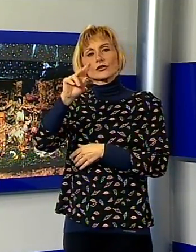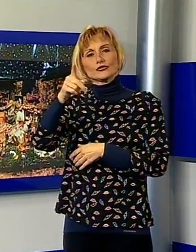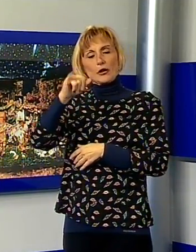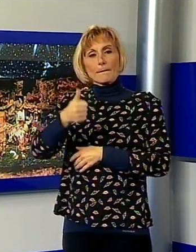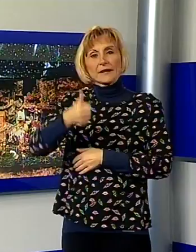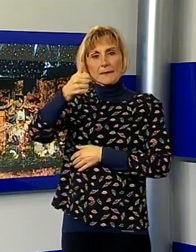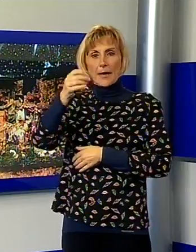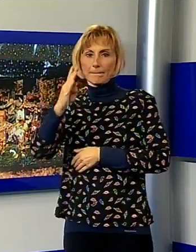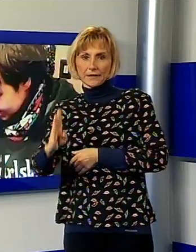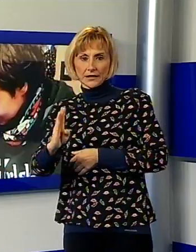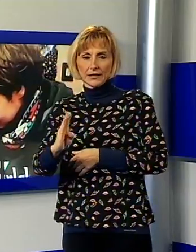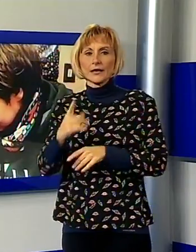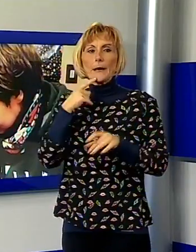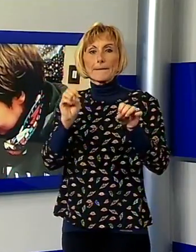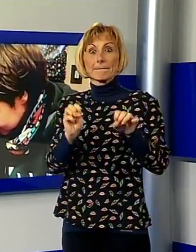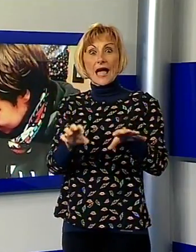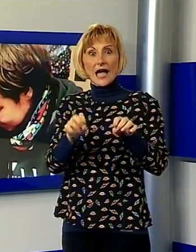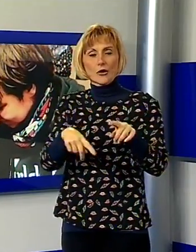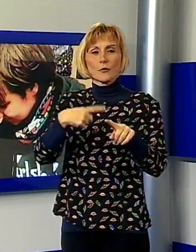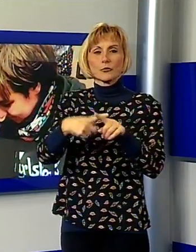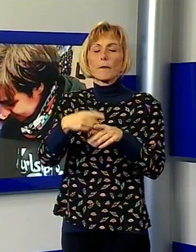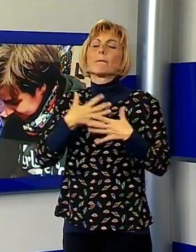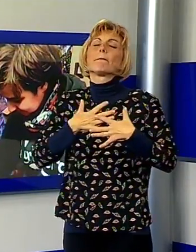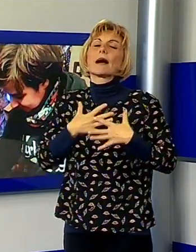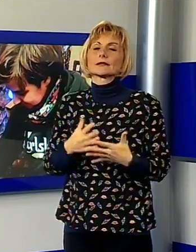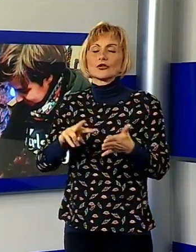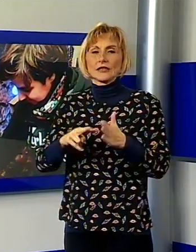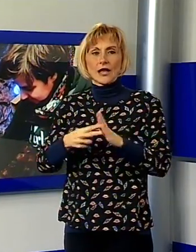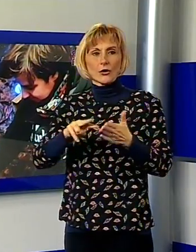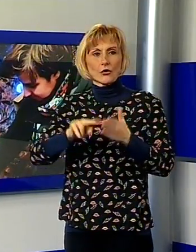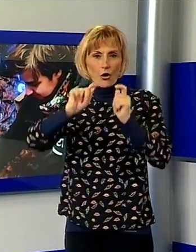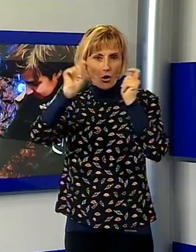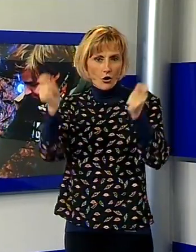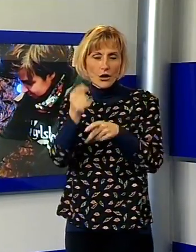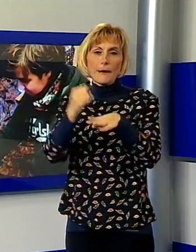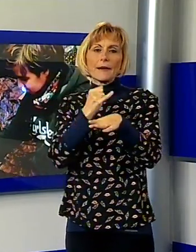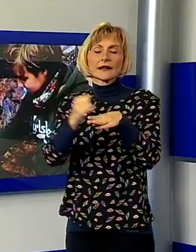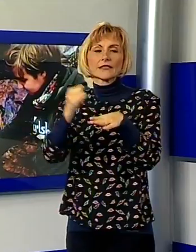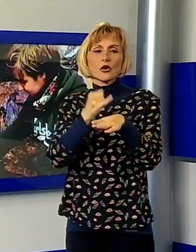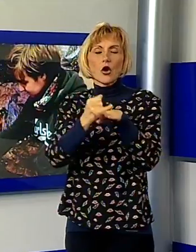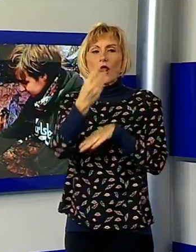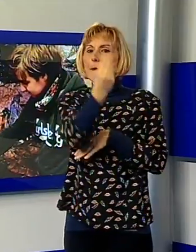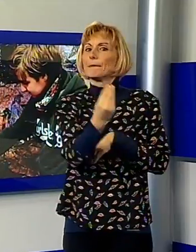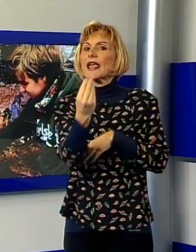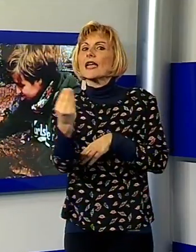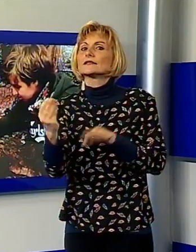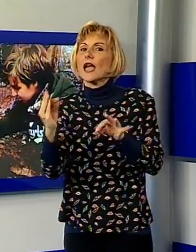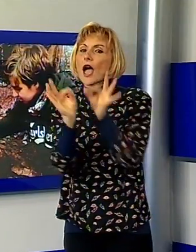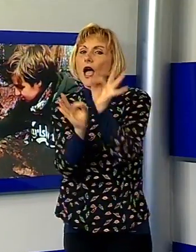prestigiatore, ha una grande passione per la tecnologia in generale e in particolare per l'allestimento dei presepi. Il